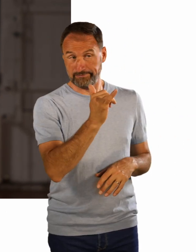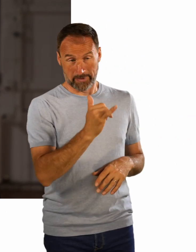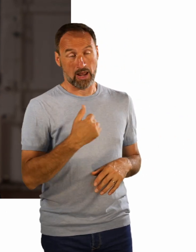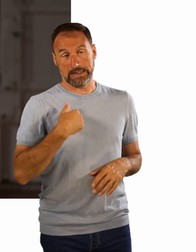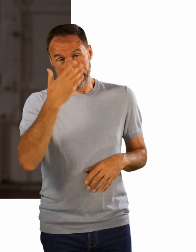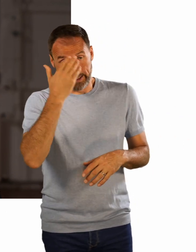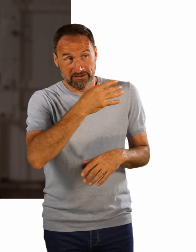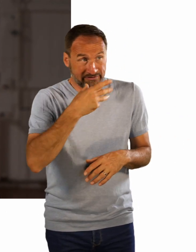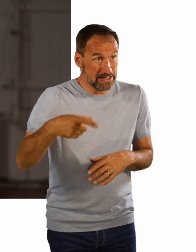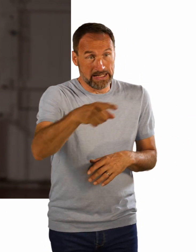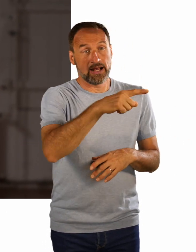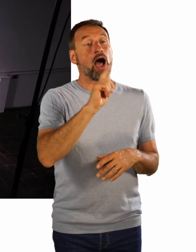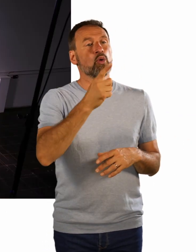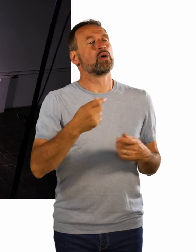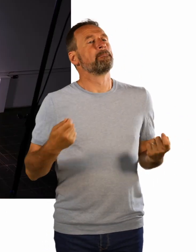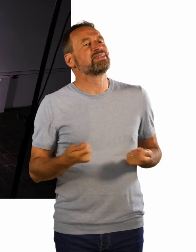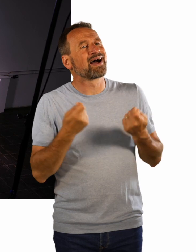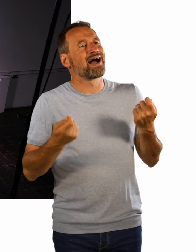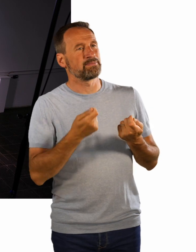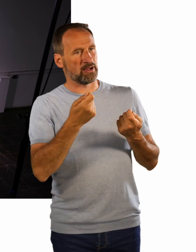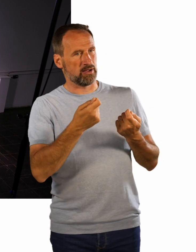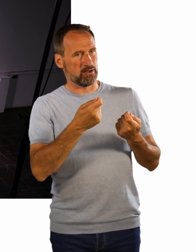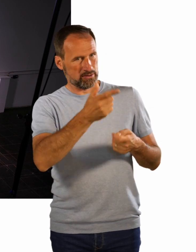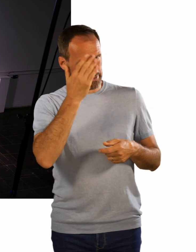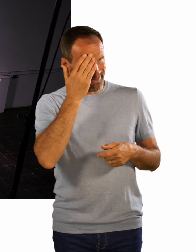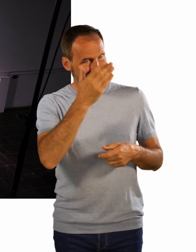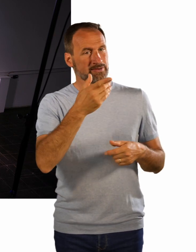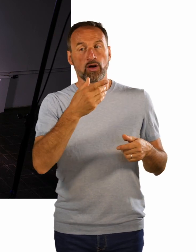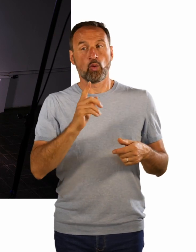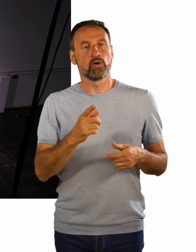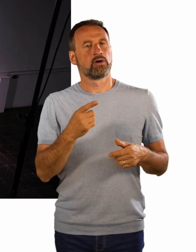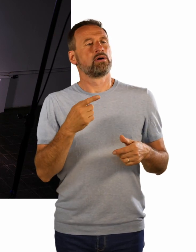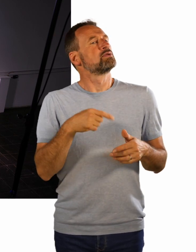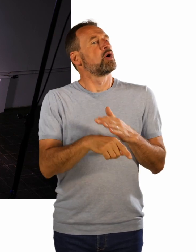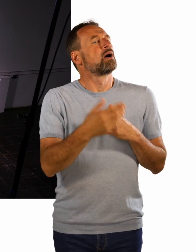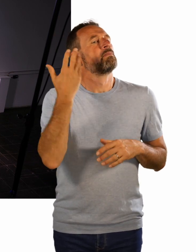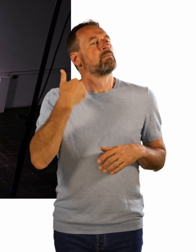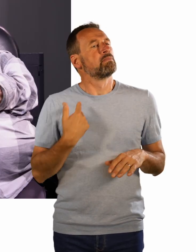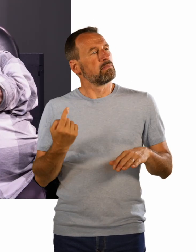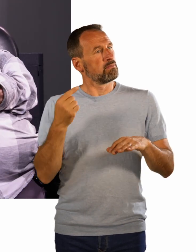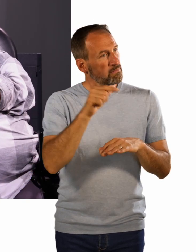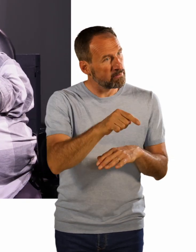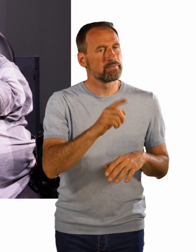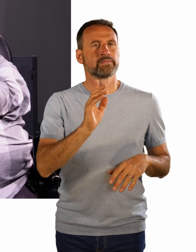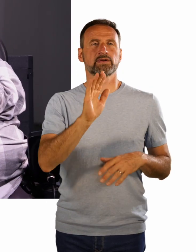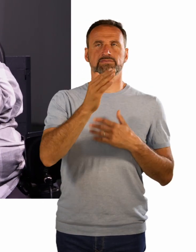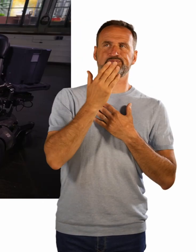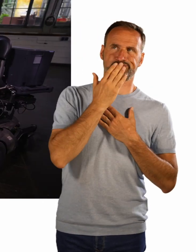sehr viele BetreiberInnen, die dadurch, dass ich dann irgendwie mal angemerkt habe, ja, vielleicht fehlt hier so eine barrierefreie Toilette. Vielleicht. Dass die das